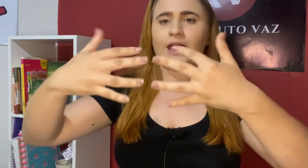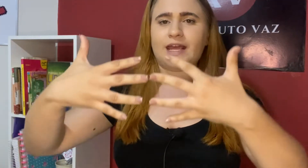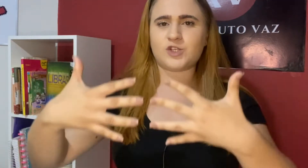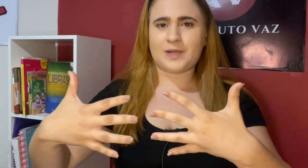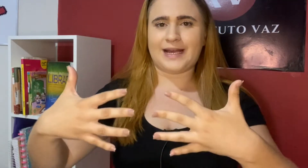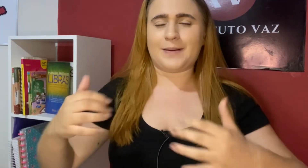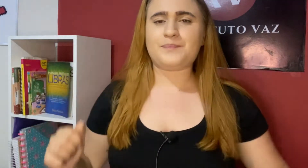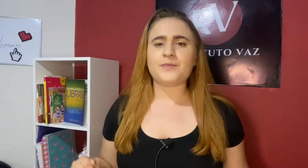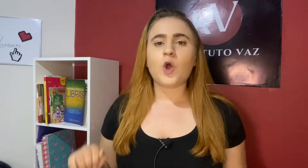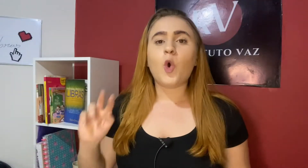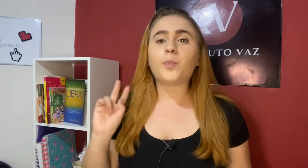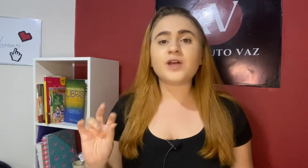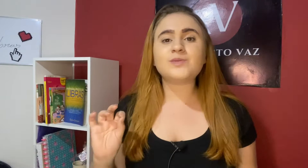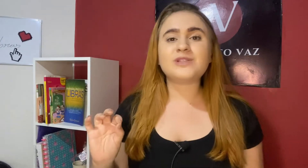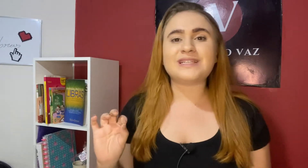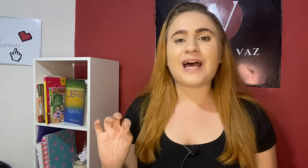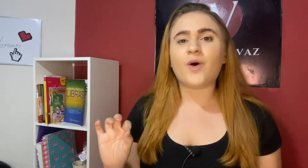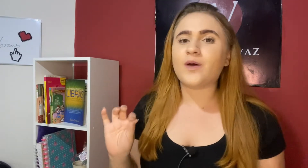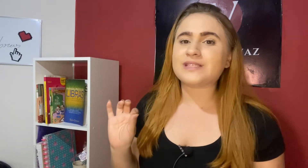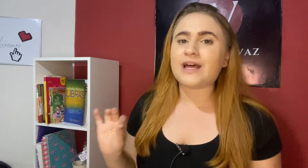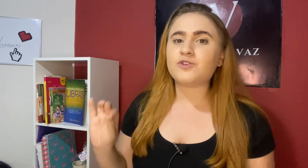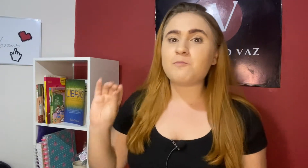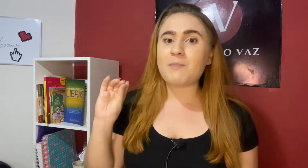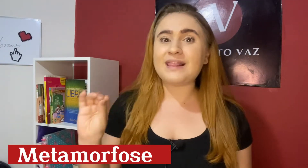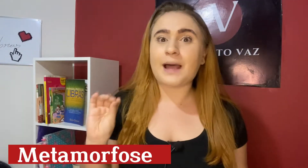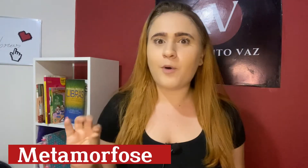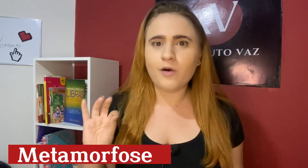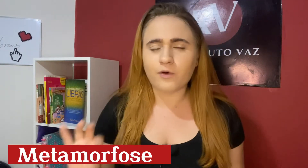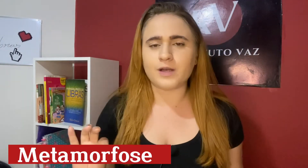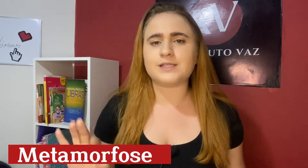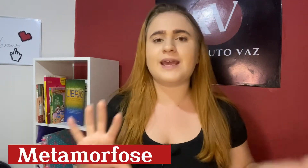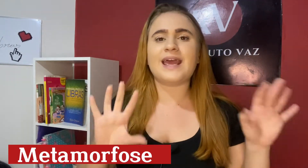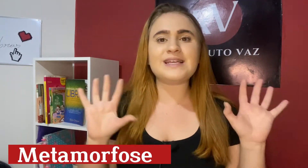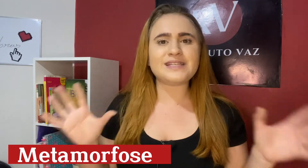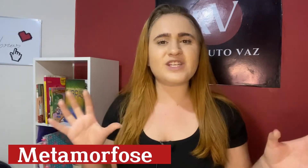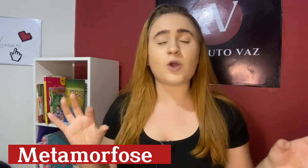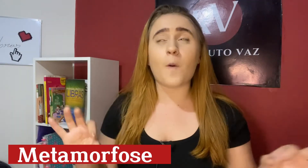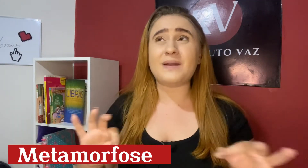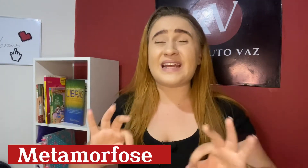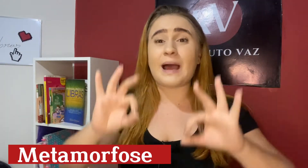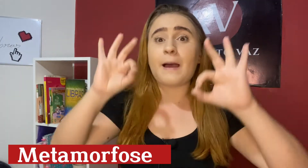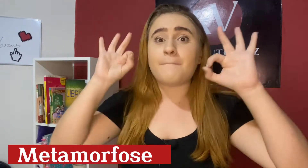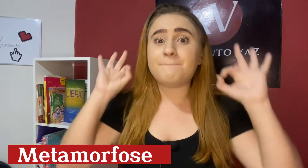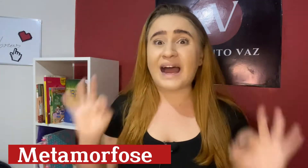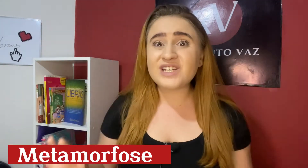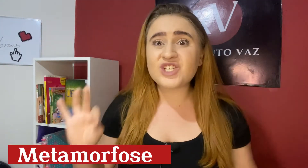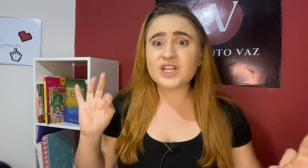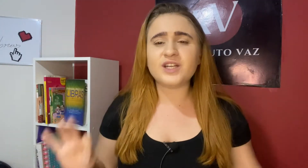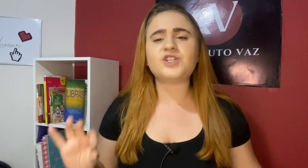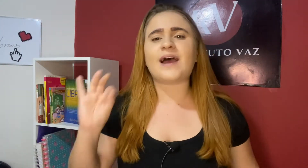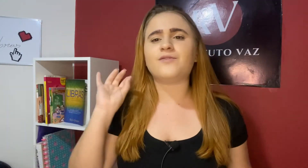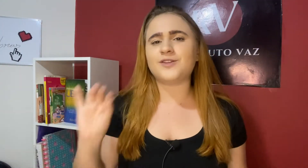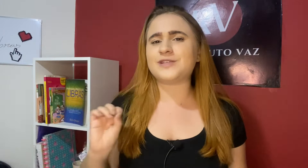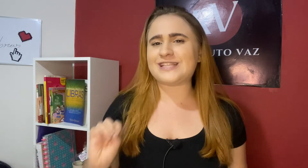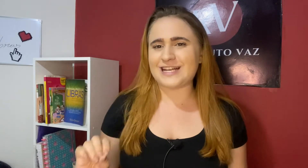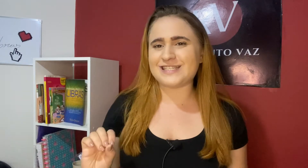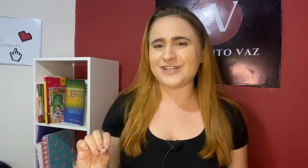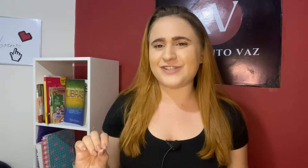Explicar. O próximo sinal é o sinal de Metamorfose. Esse aí já complica bastante a vida dos sinalizantes.